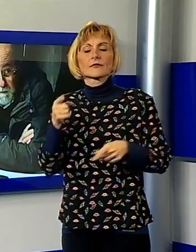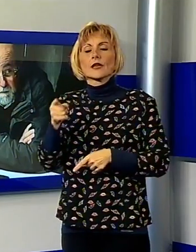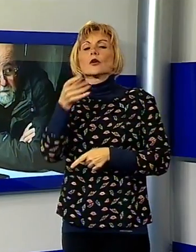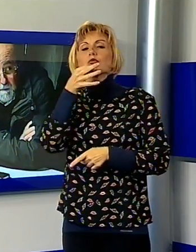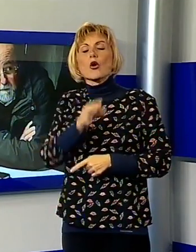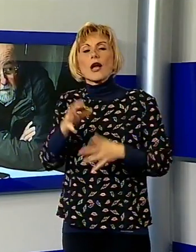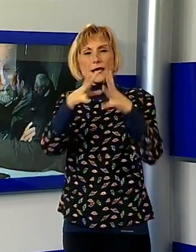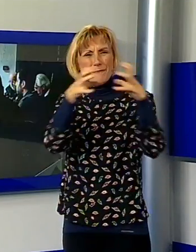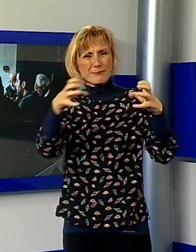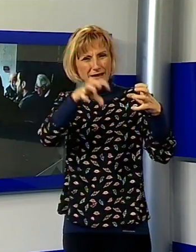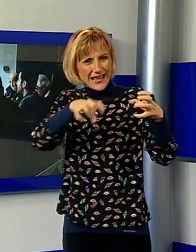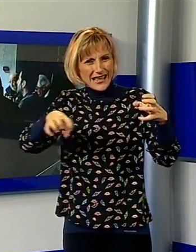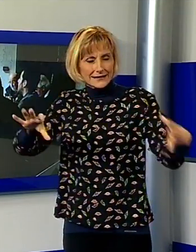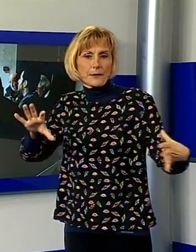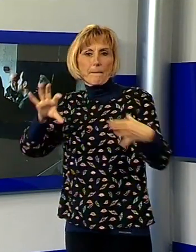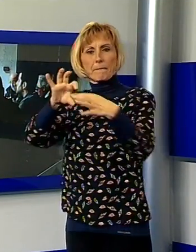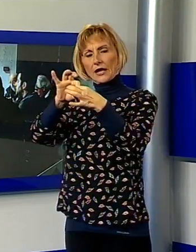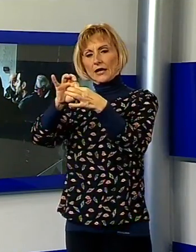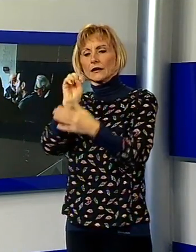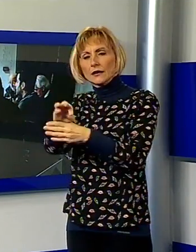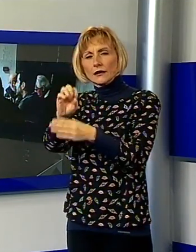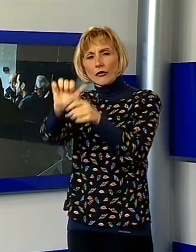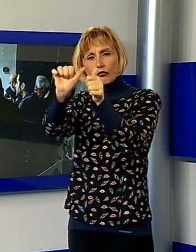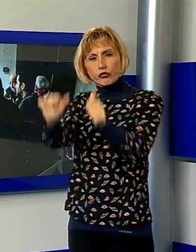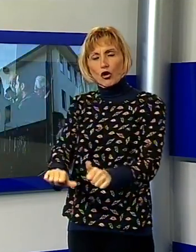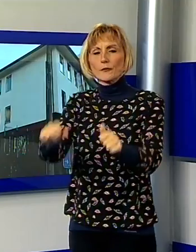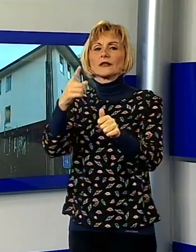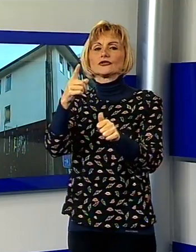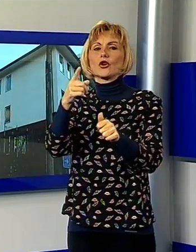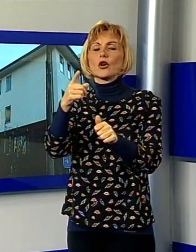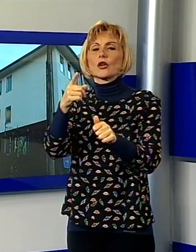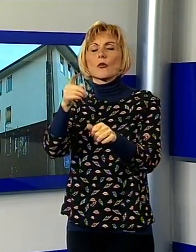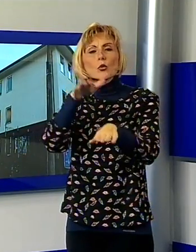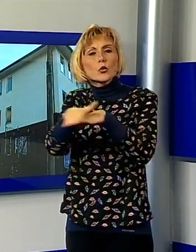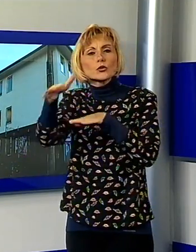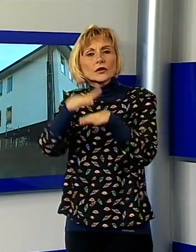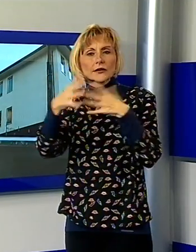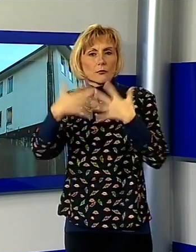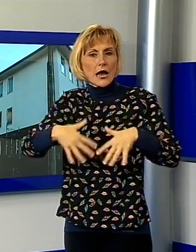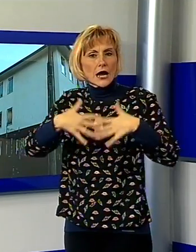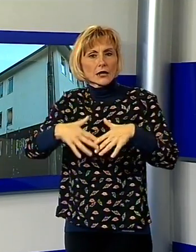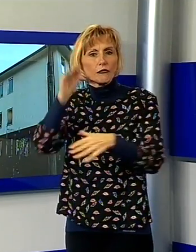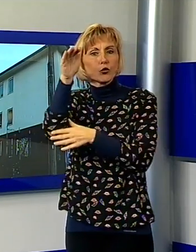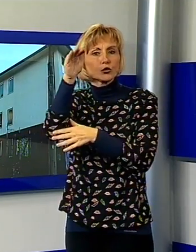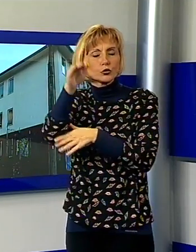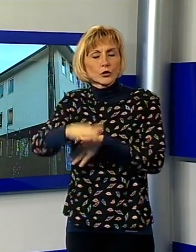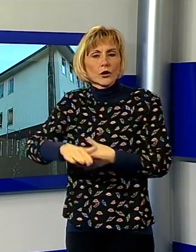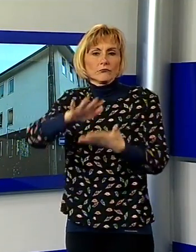settore della Versilia, gli addetti ai lavori di domani specializzati nell'utilizzo di macchinari. Nascerà una figura professionale altamente